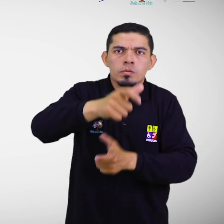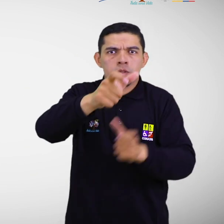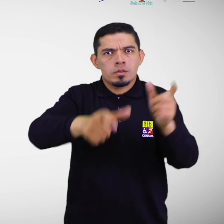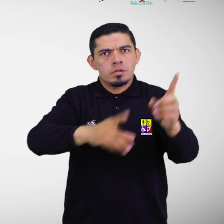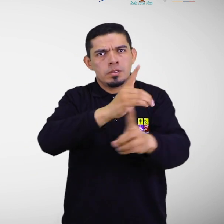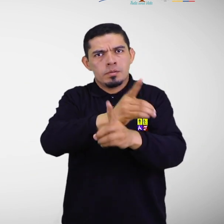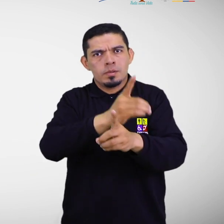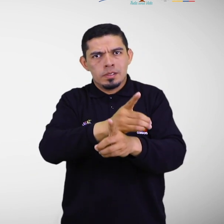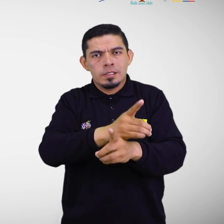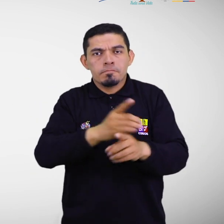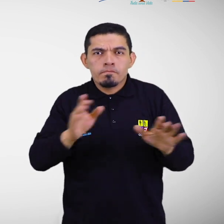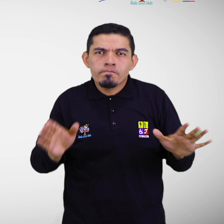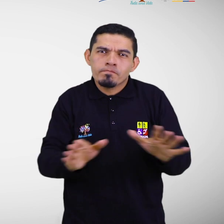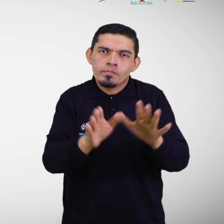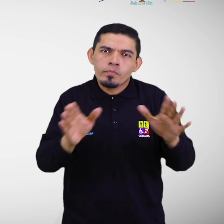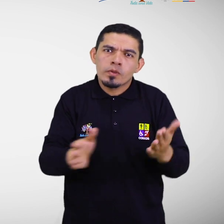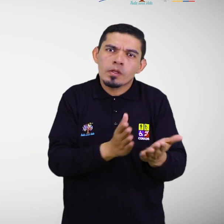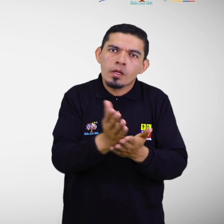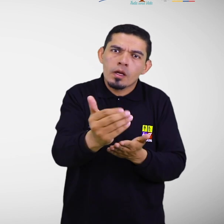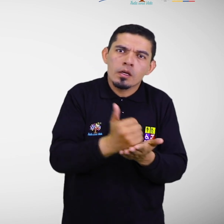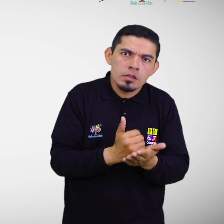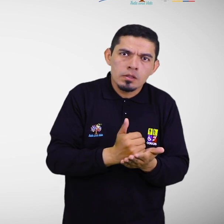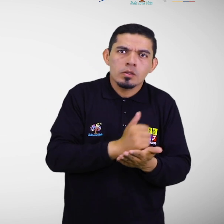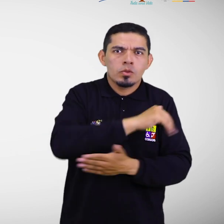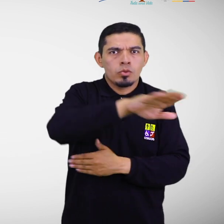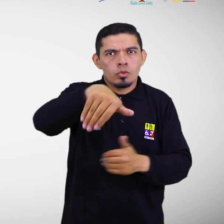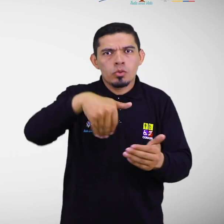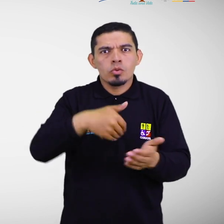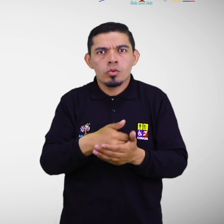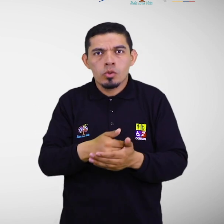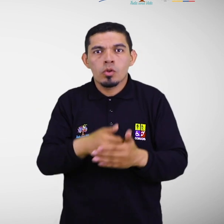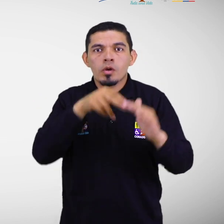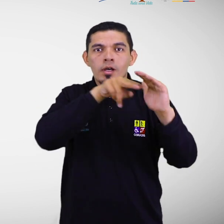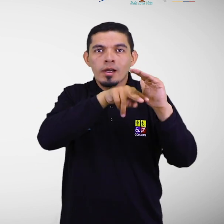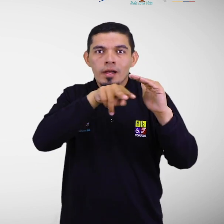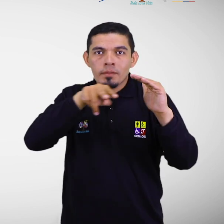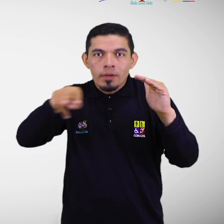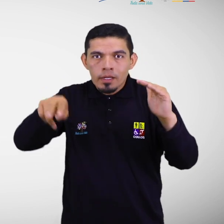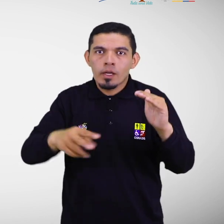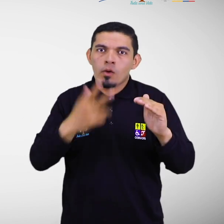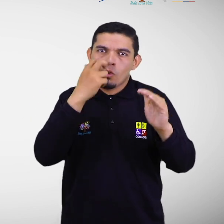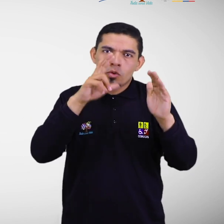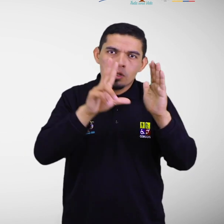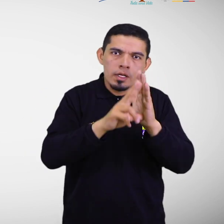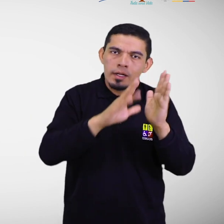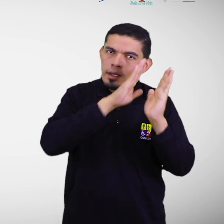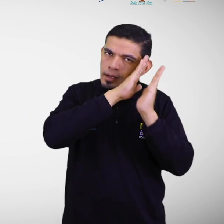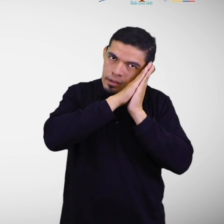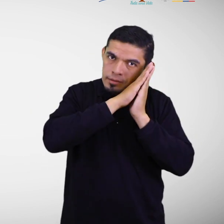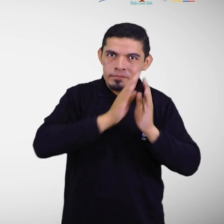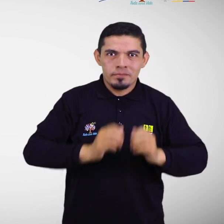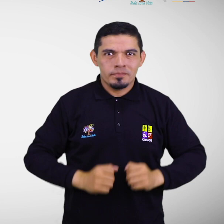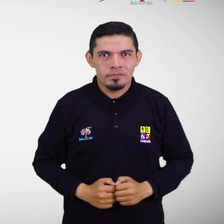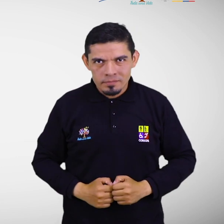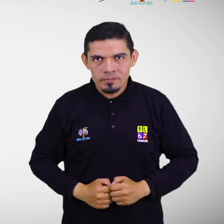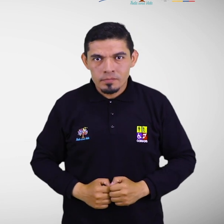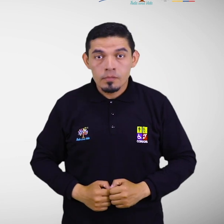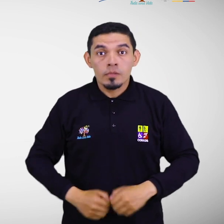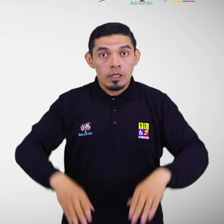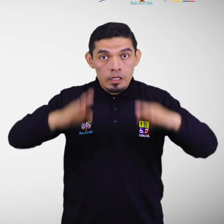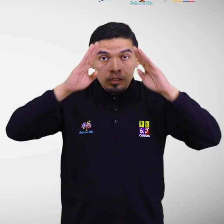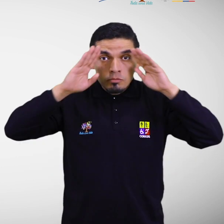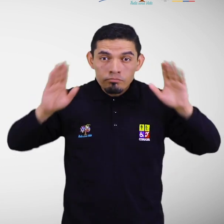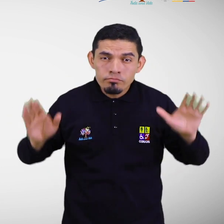discapacidad y promover la accesibilidad universal en los alojamientos temporales. En atención al enfoque de gestión